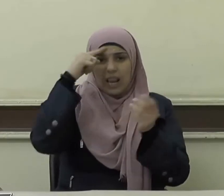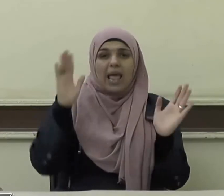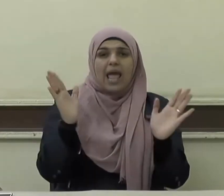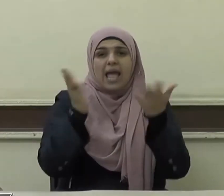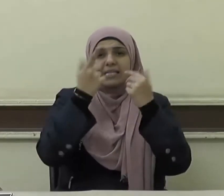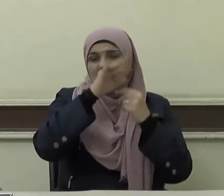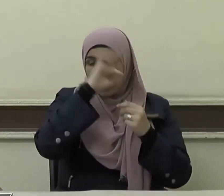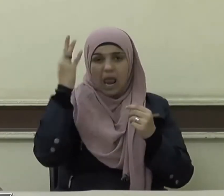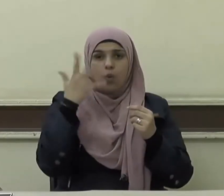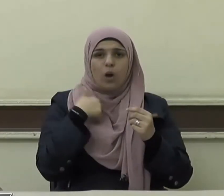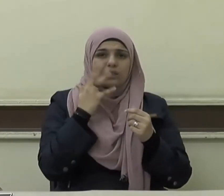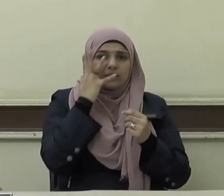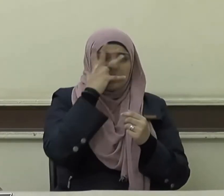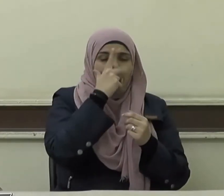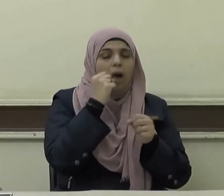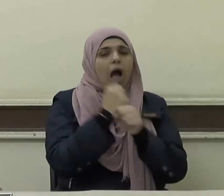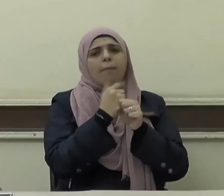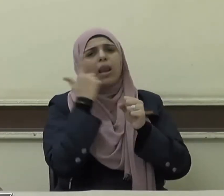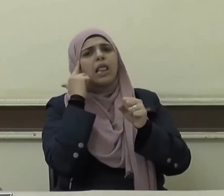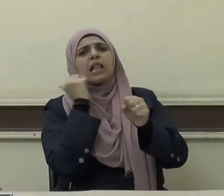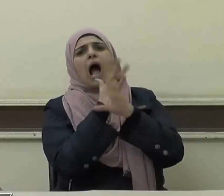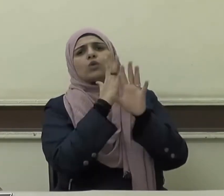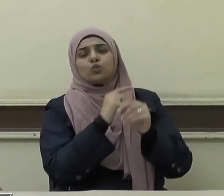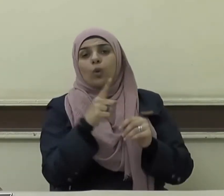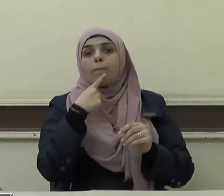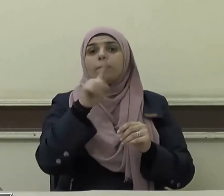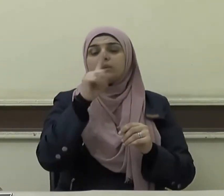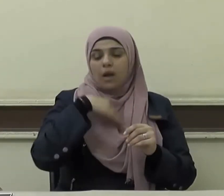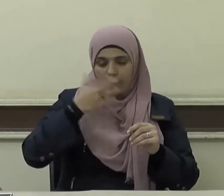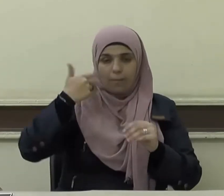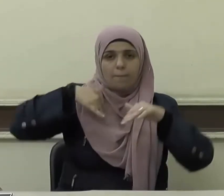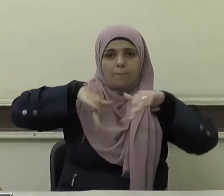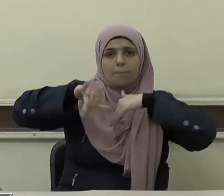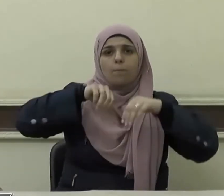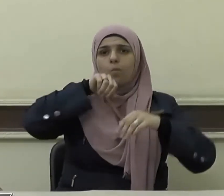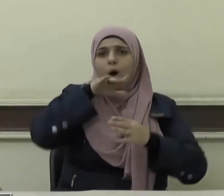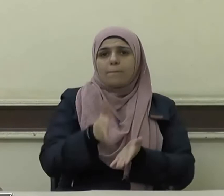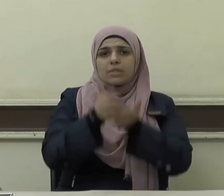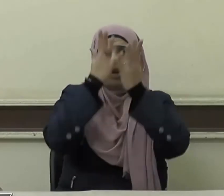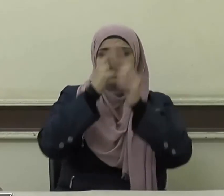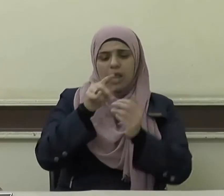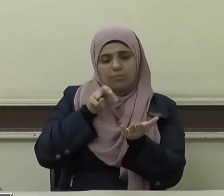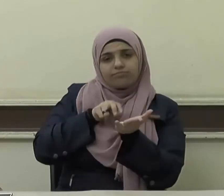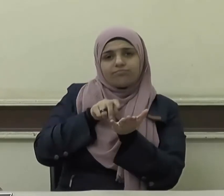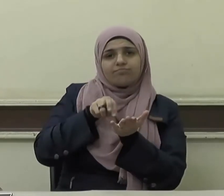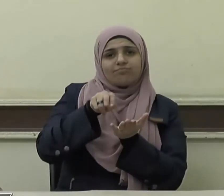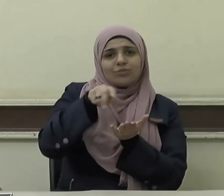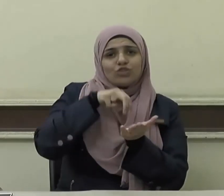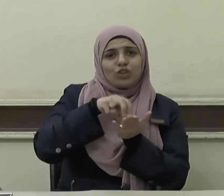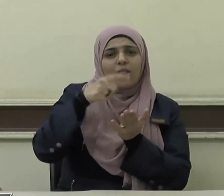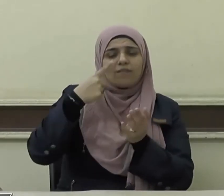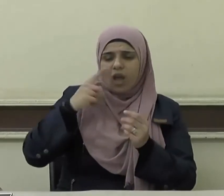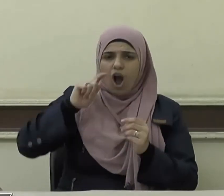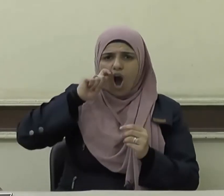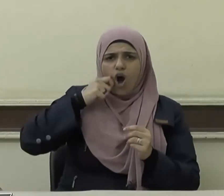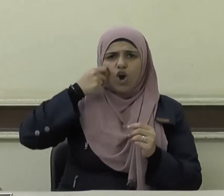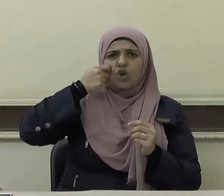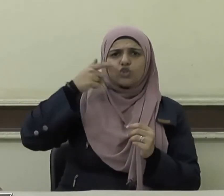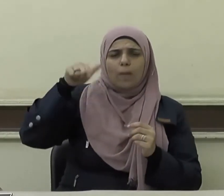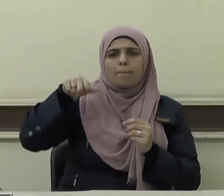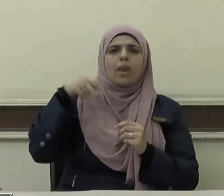إذا لم تستح فاصنع ما شئت وعندما مر النبي صلى الله عليه وسلم على رجل